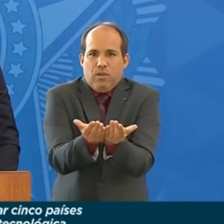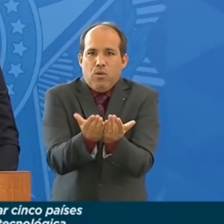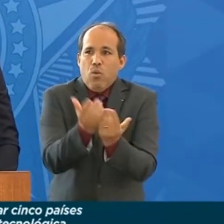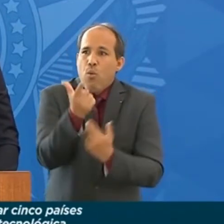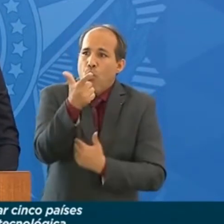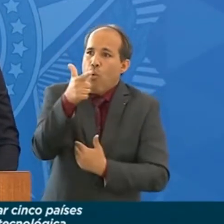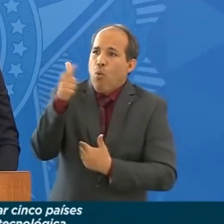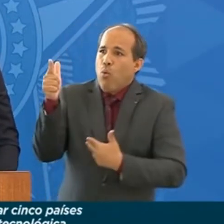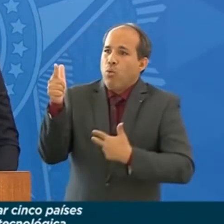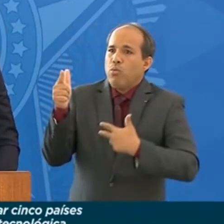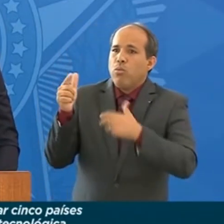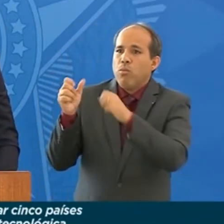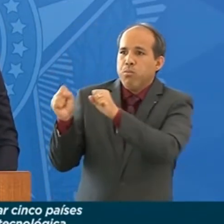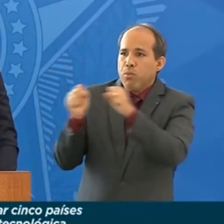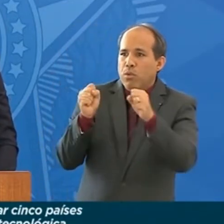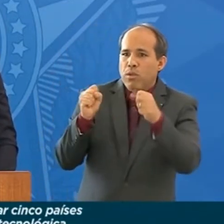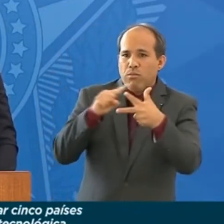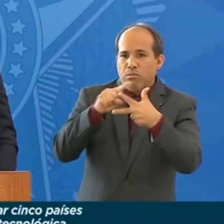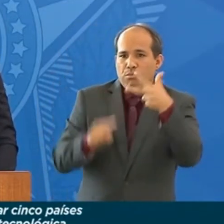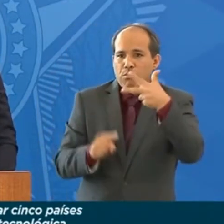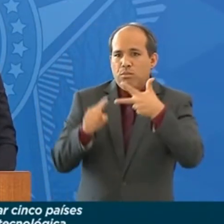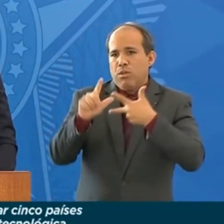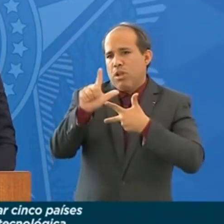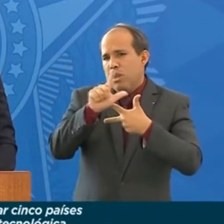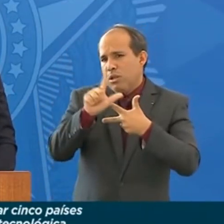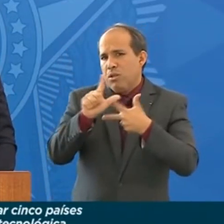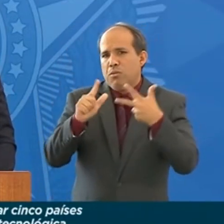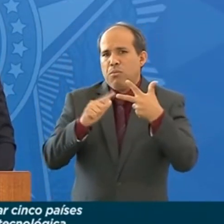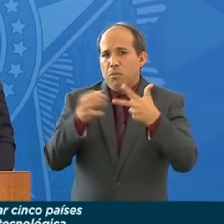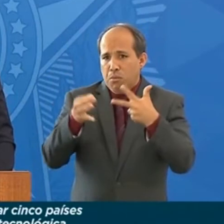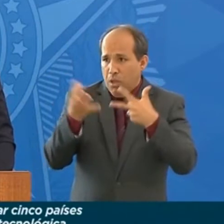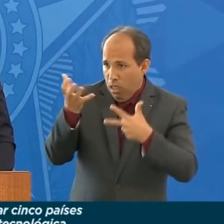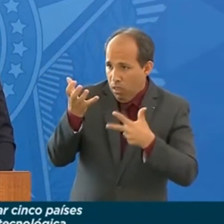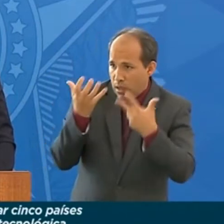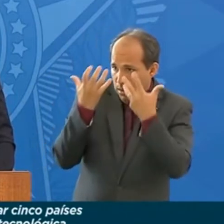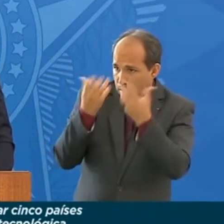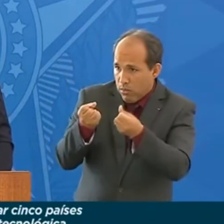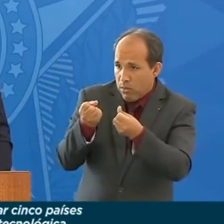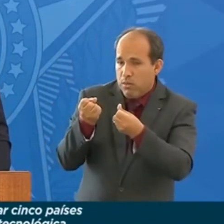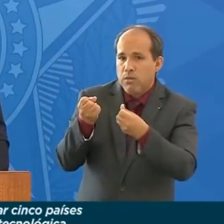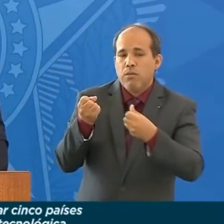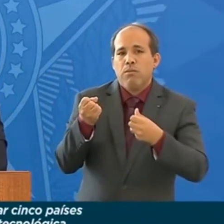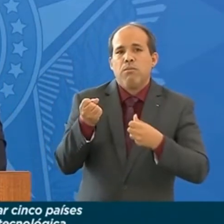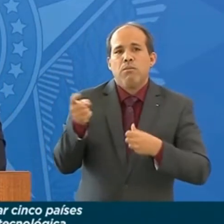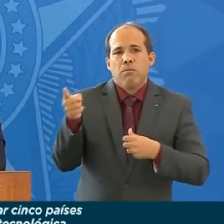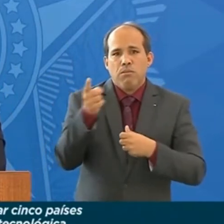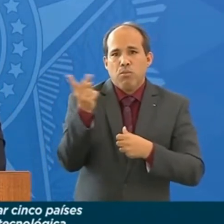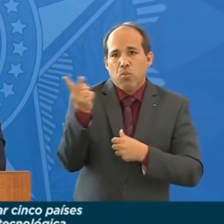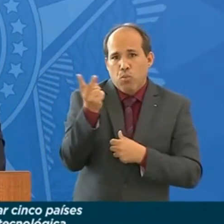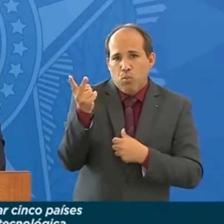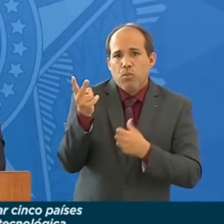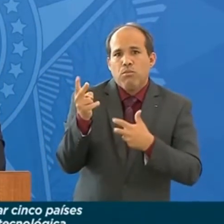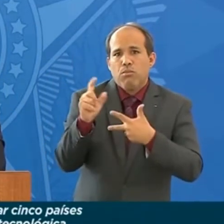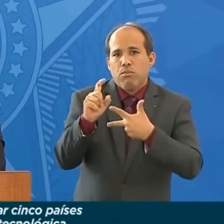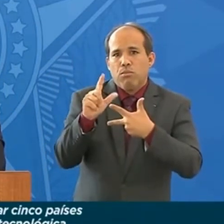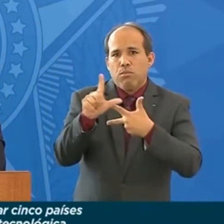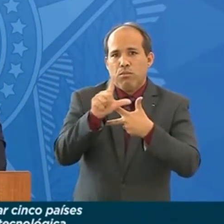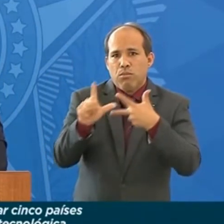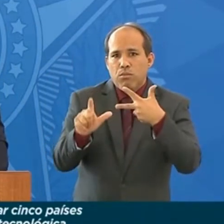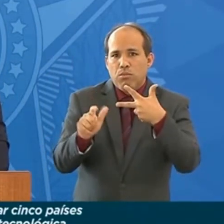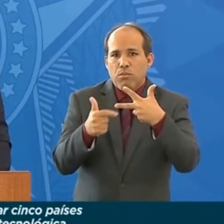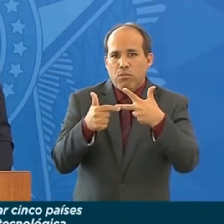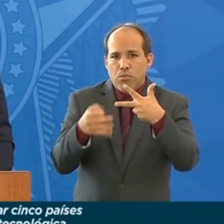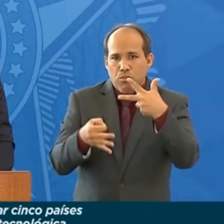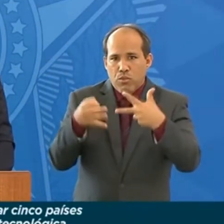poderes que queiram aderir, como o poder legislativo, poder judiciário, a Procuradoria